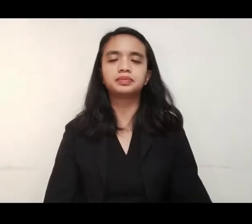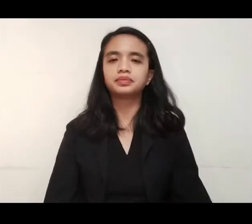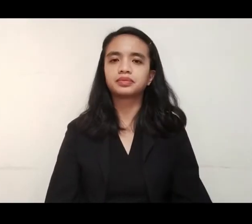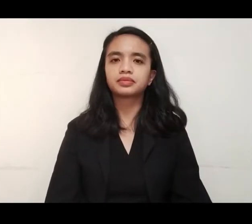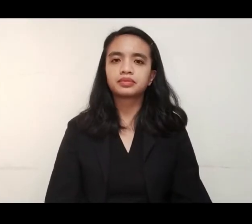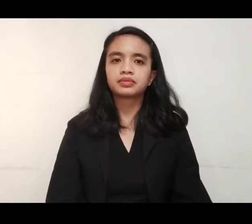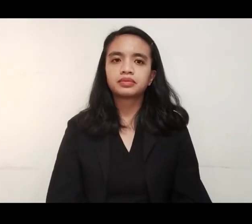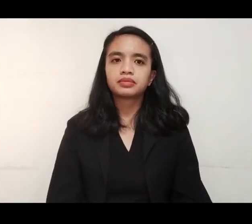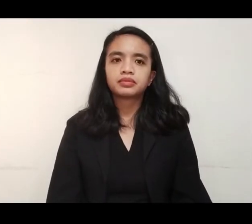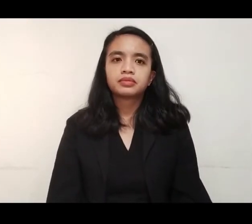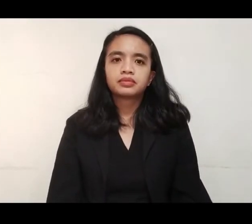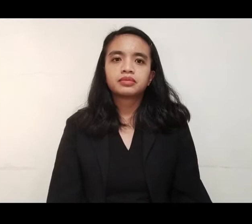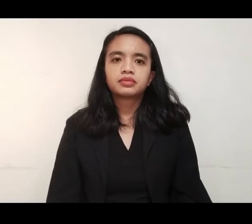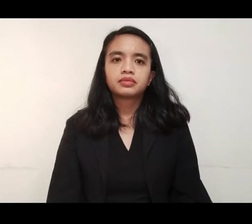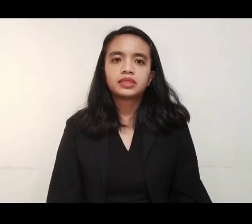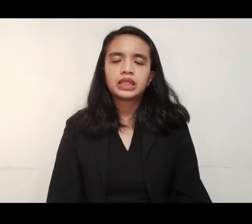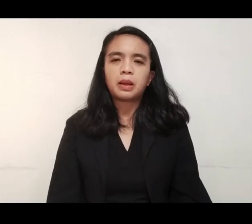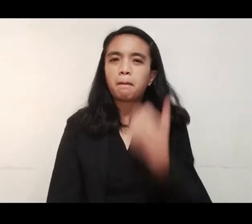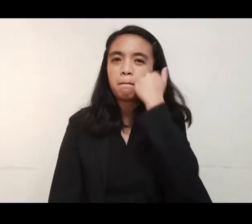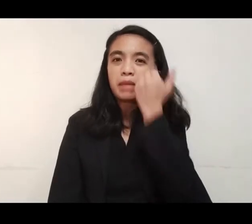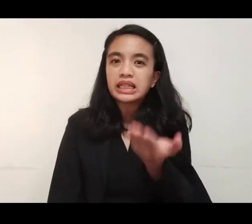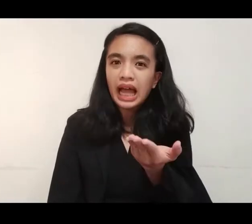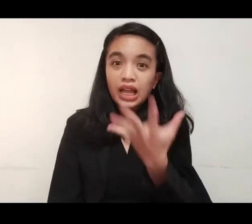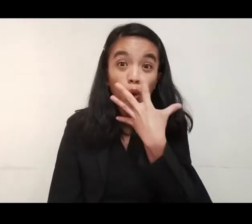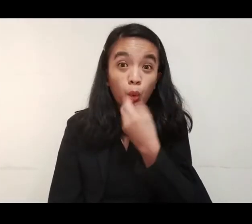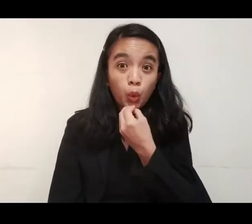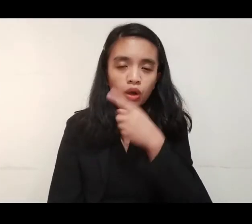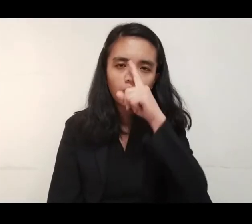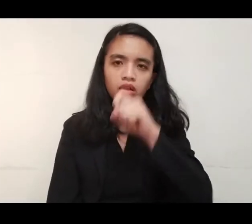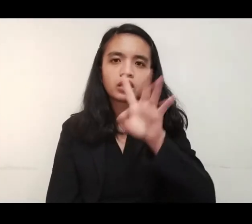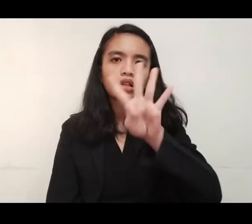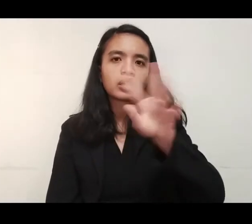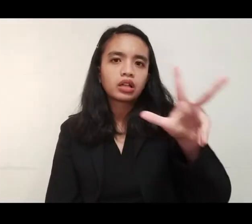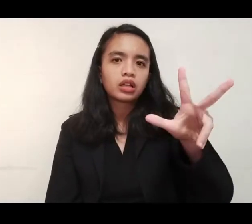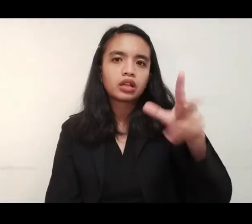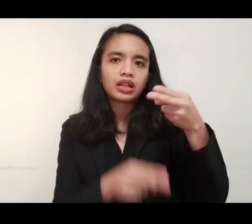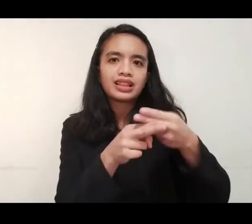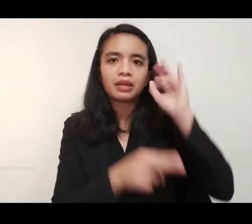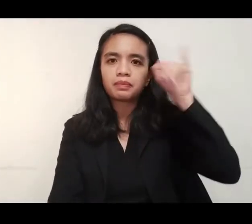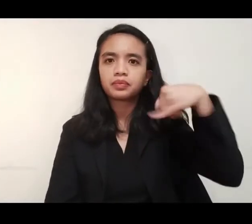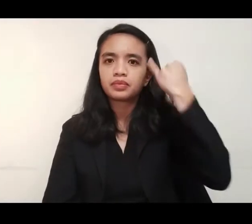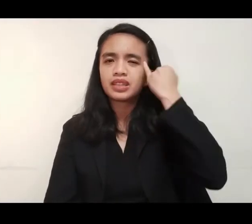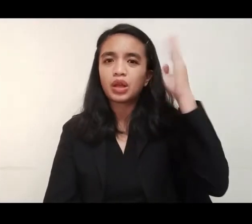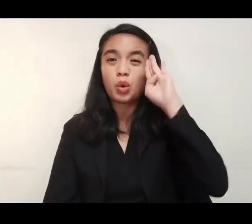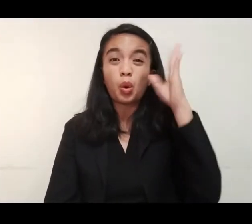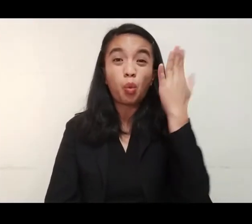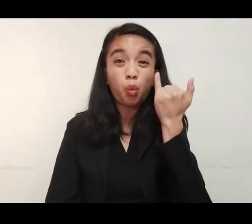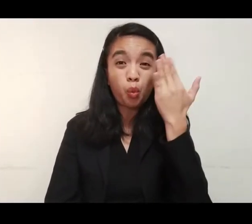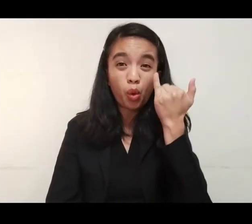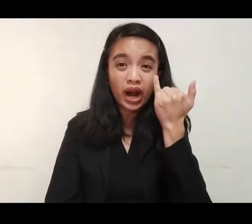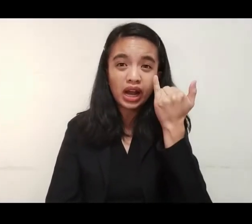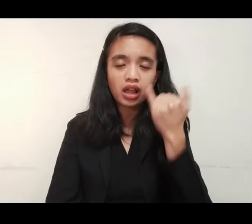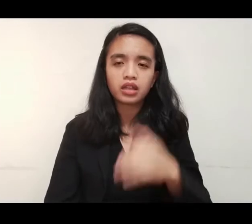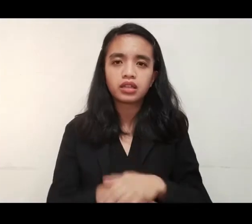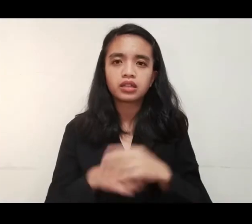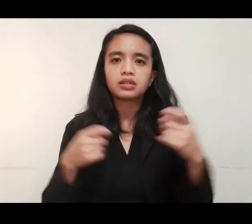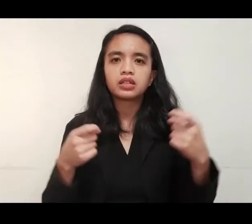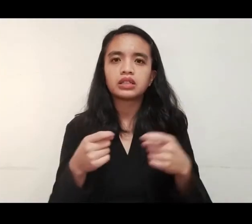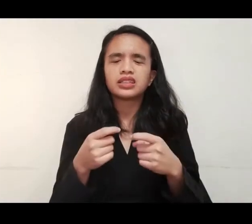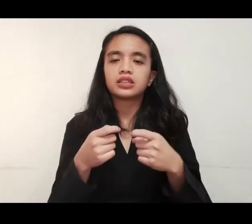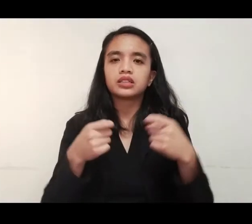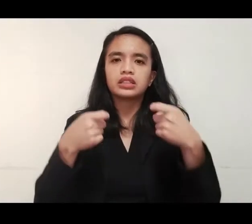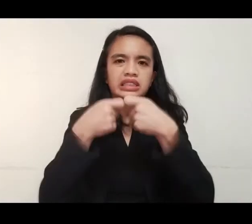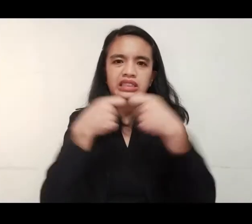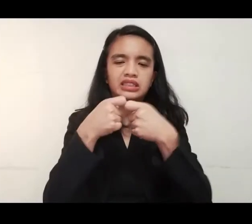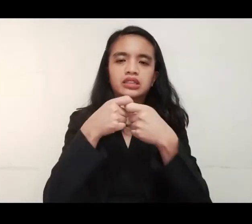Hernando, Balitang Amyanan. Patay ang 43 anyos na si Jerry Baga matapos